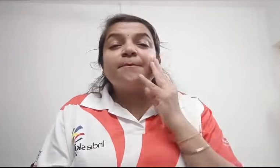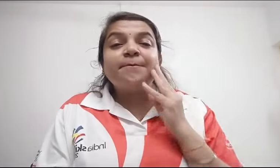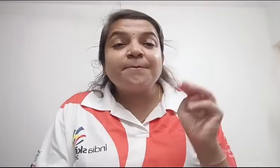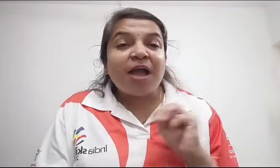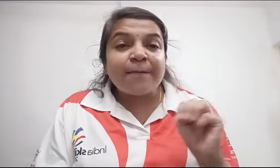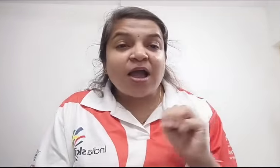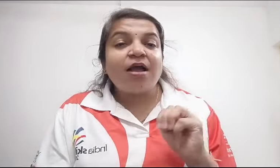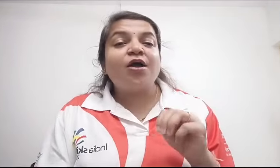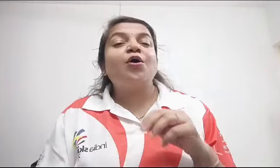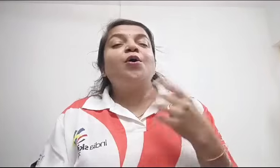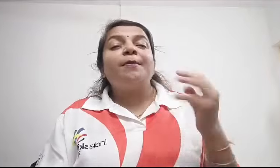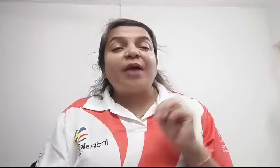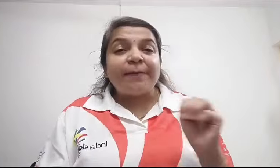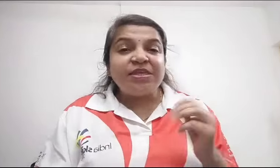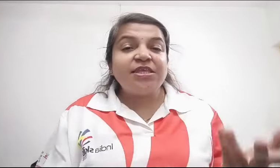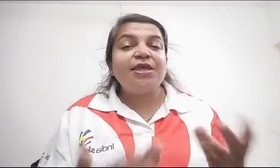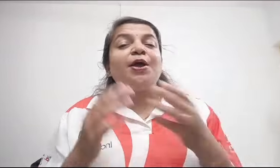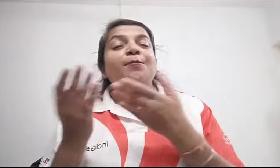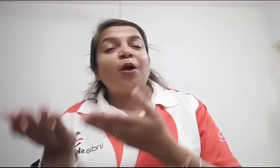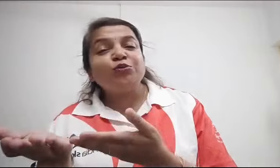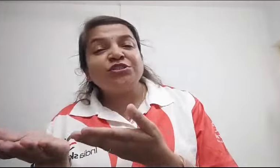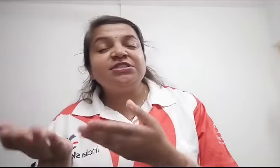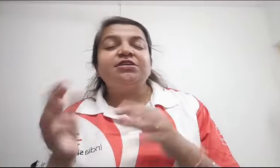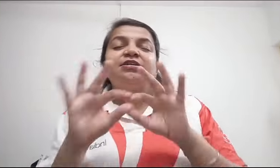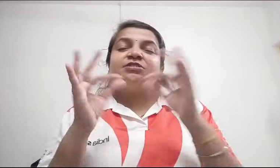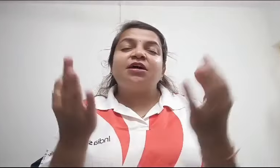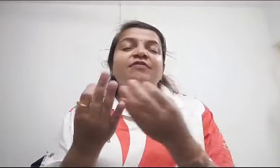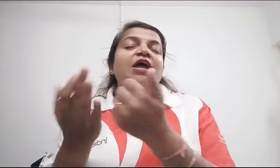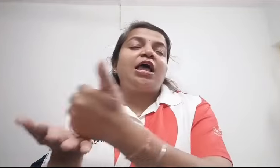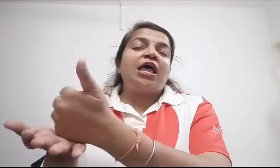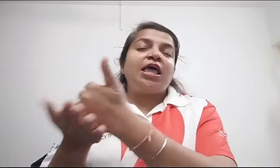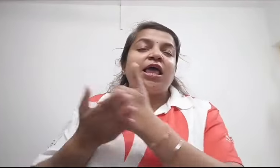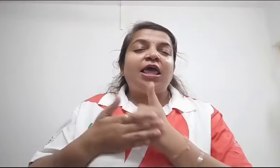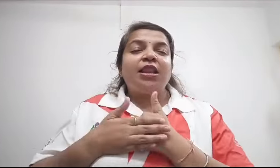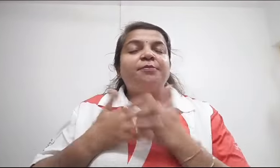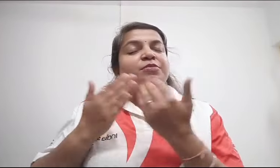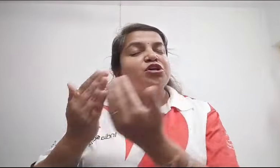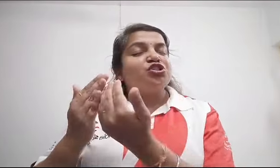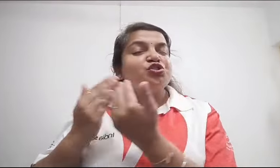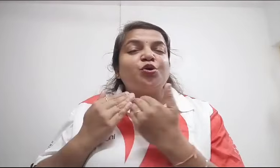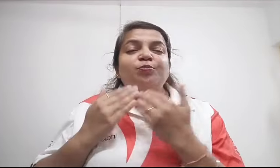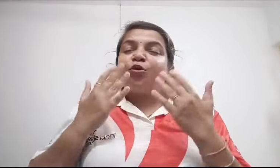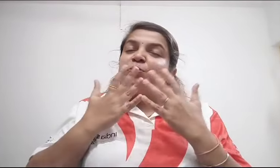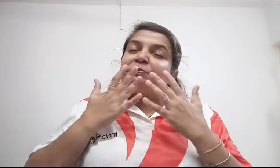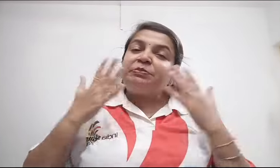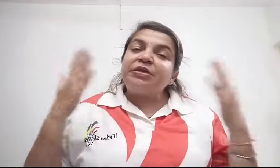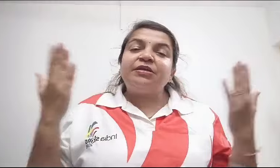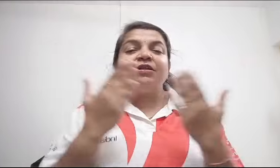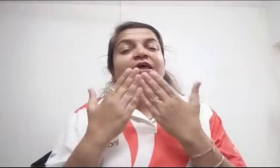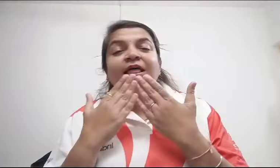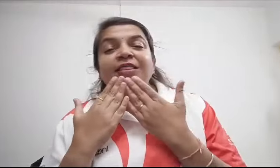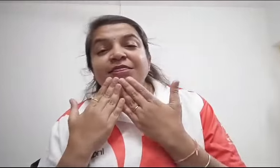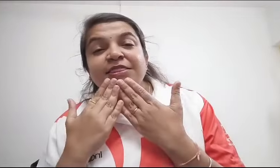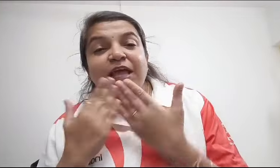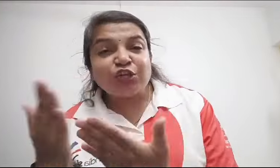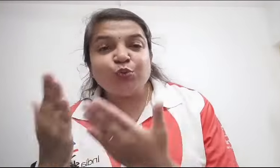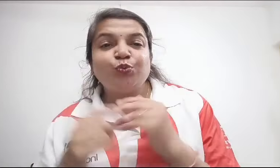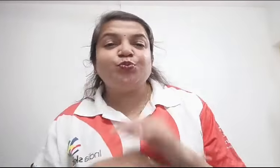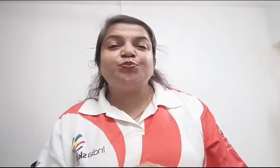मैंने उसकी मैंने तैयारिय शुरू किरी, और ये सब करने के लिए मुझे family का बहुत support मिला. मेरे मामा, मामी, नाना,